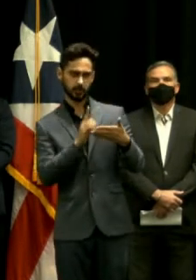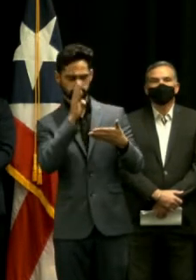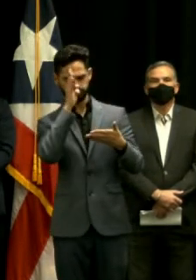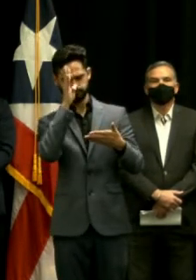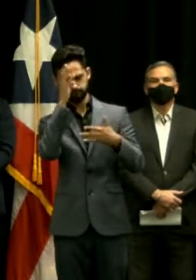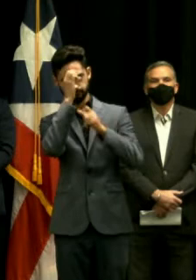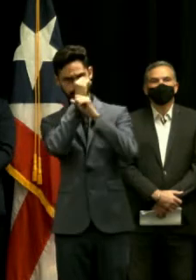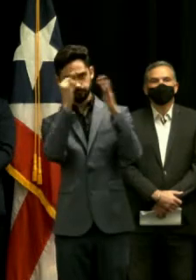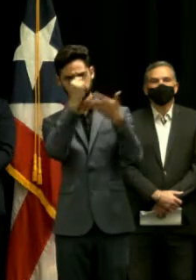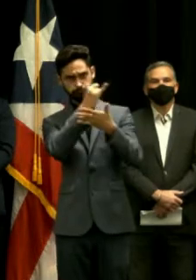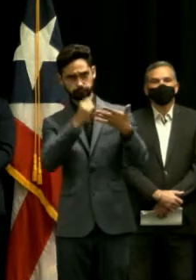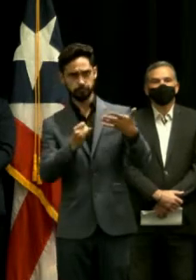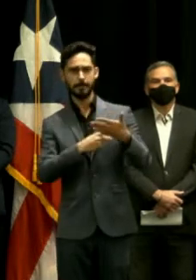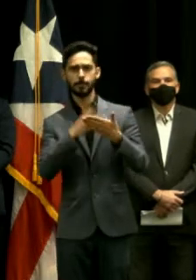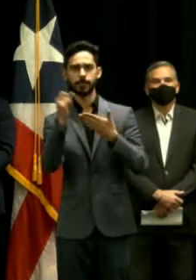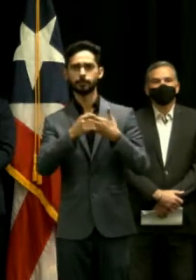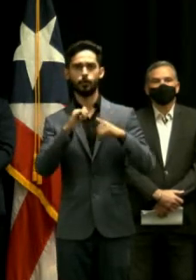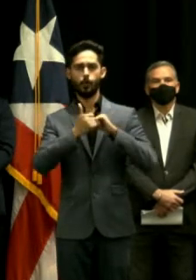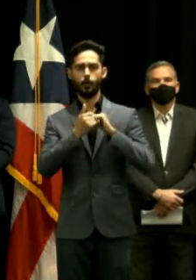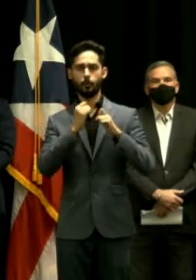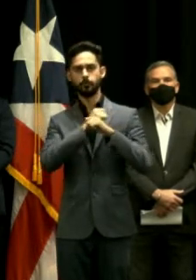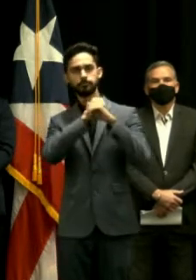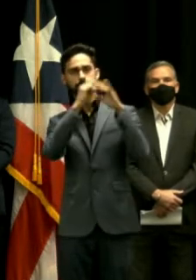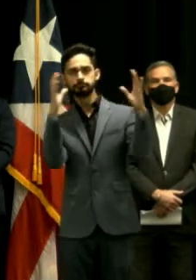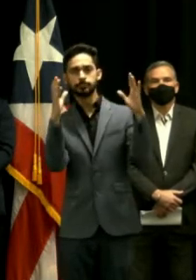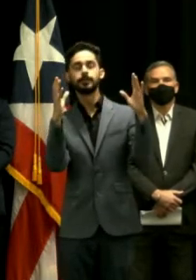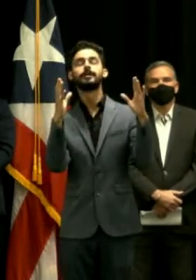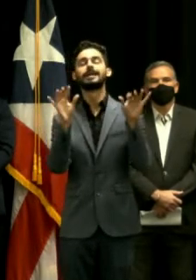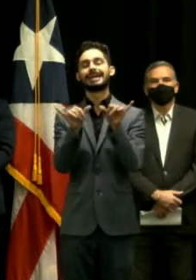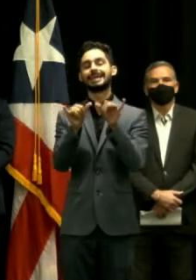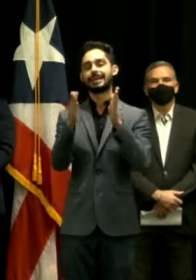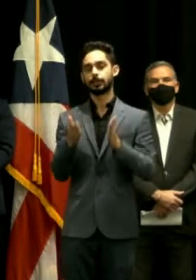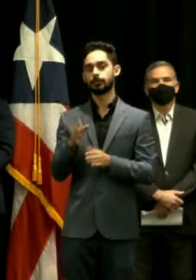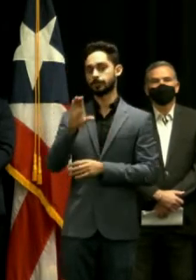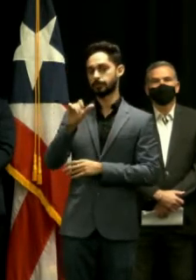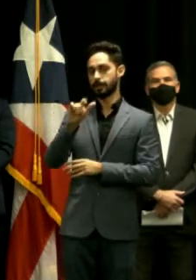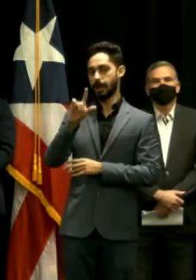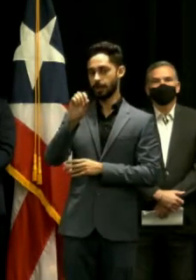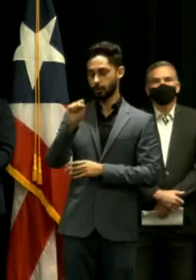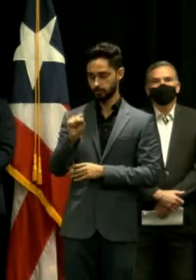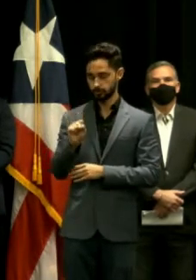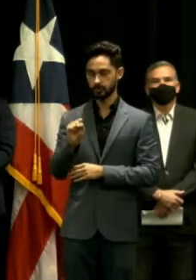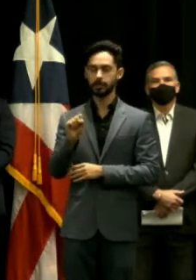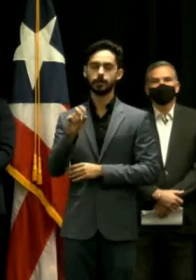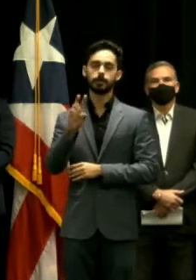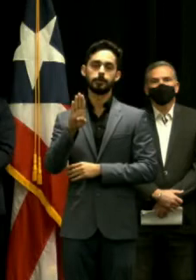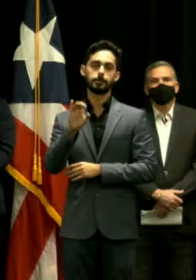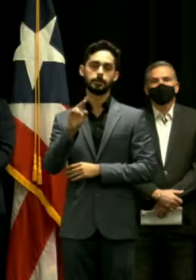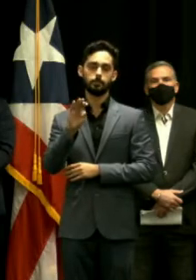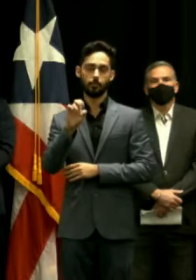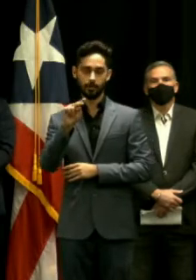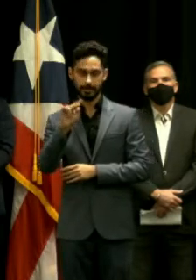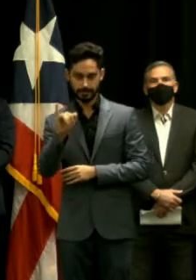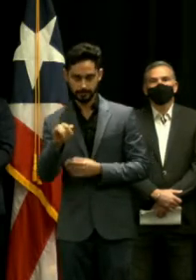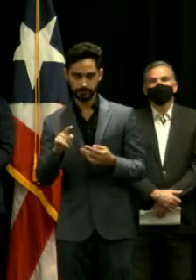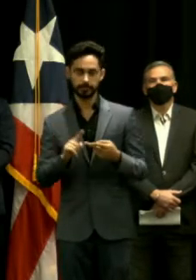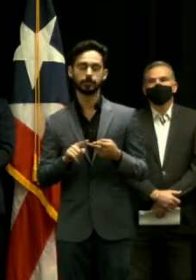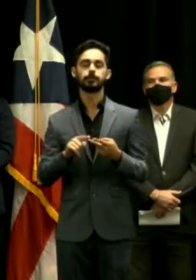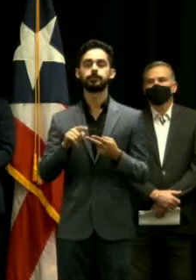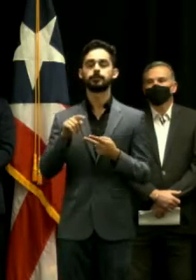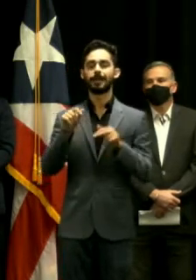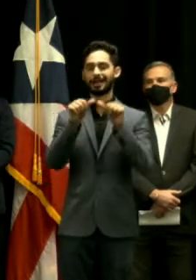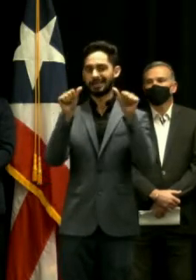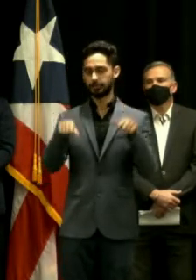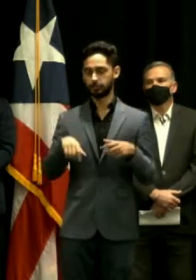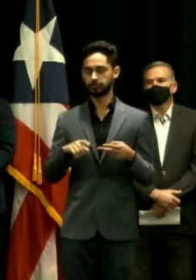de este proyecto, para este proyecto, el ingeniero Carlos Vivoni y el arquitecto José López. Yo voy a